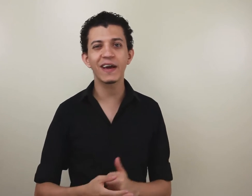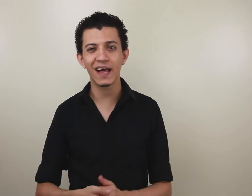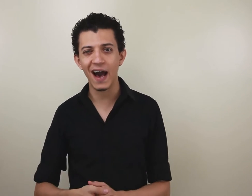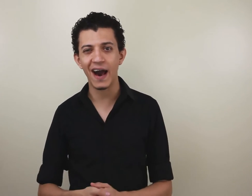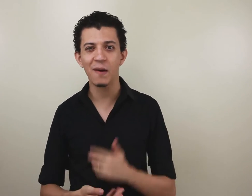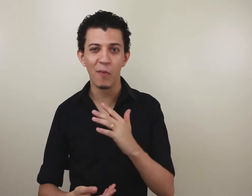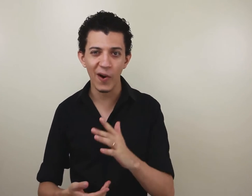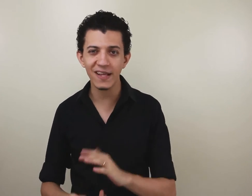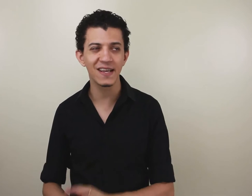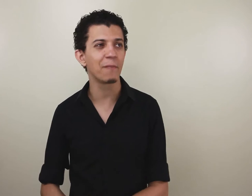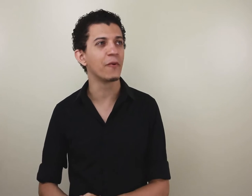naquela área. Por exemplo,